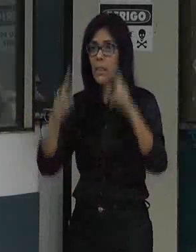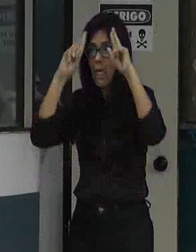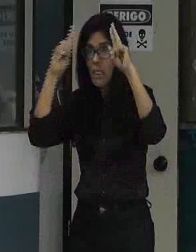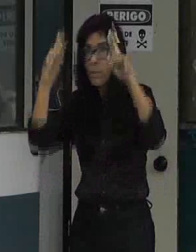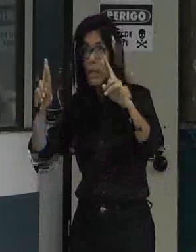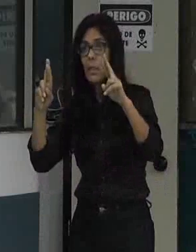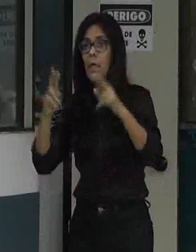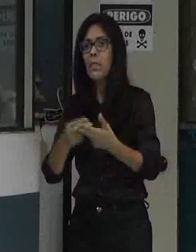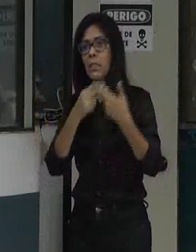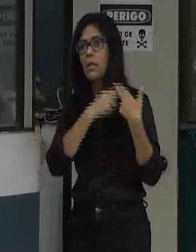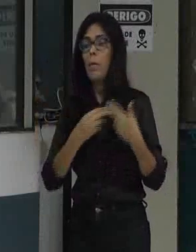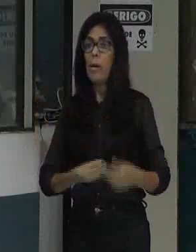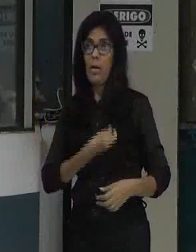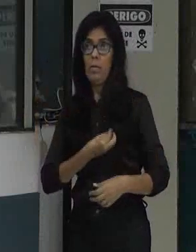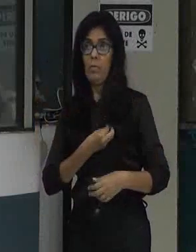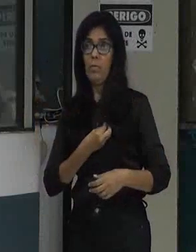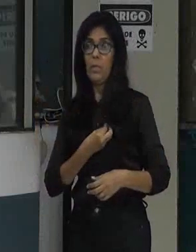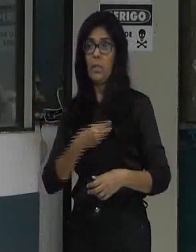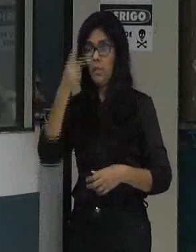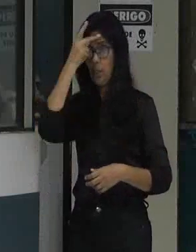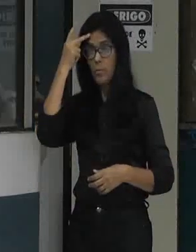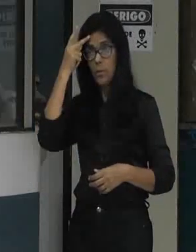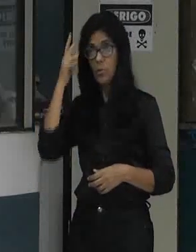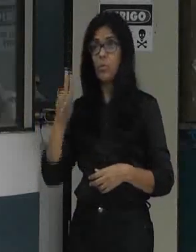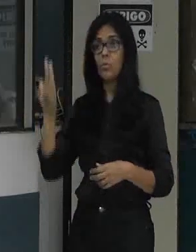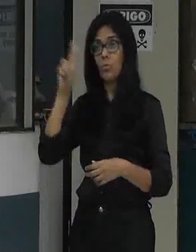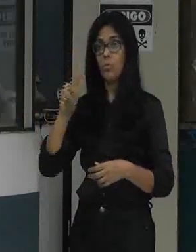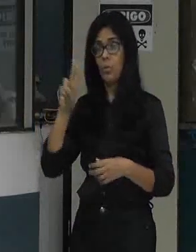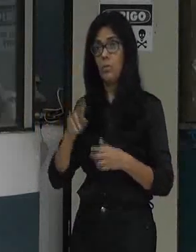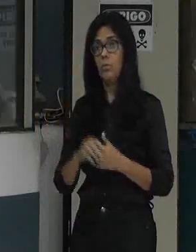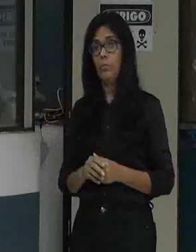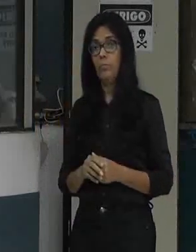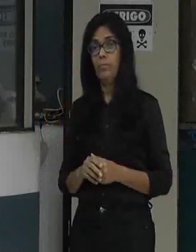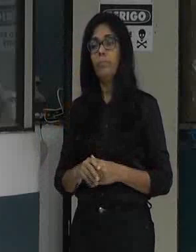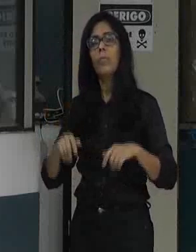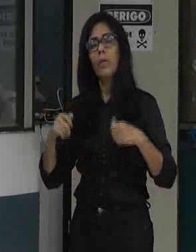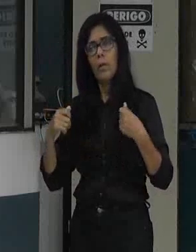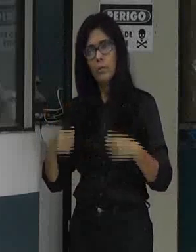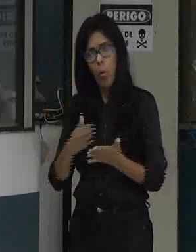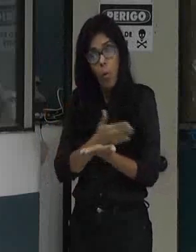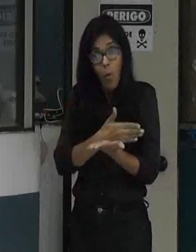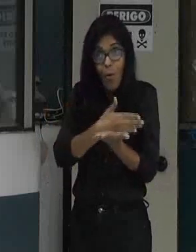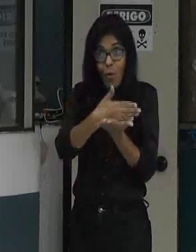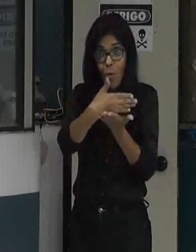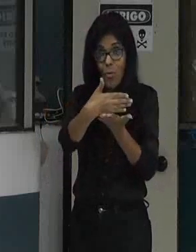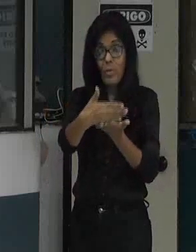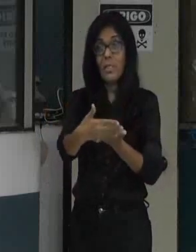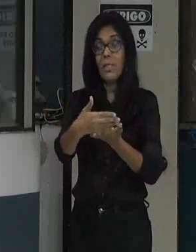então fica aqui a pernúcia de que o mensagem da graça tem também